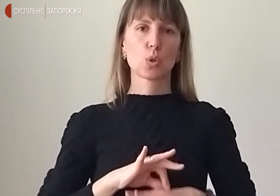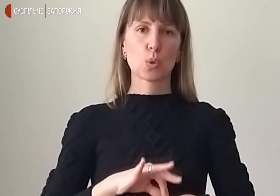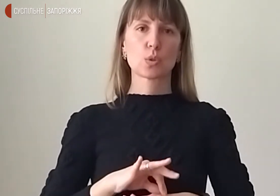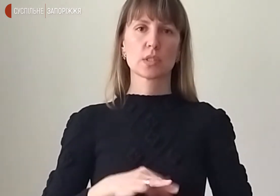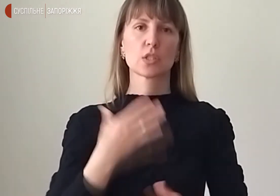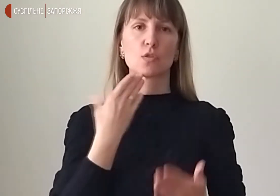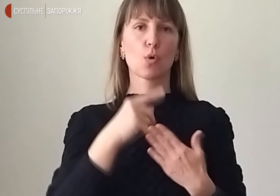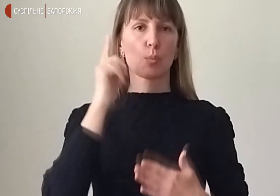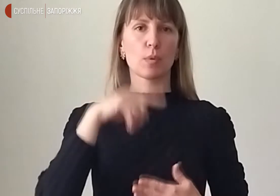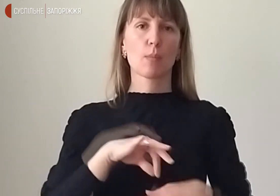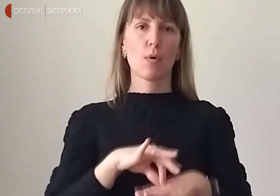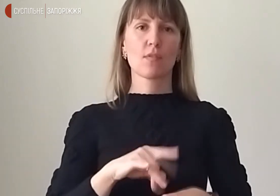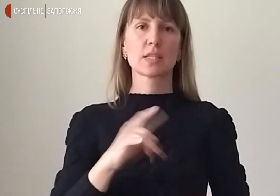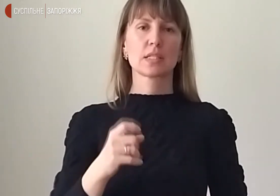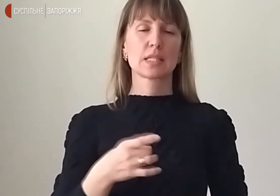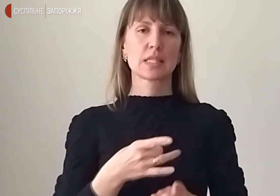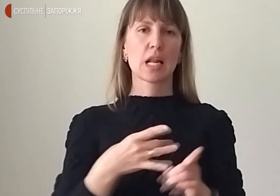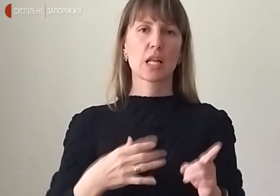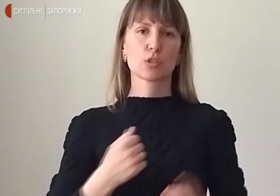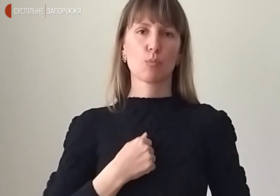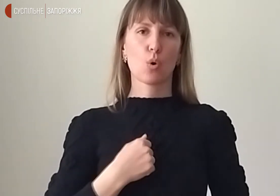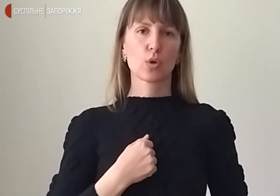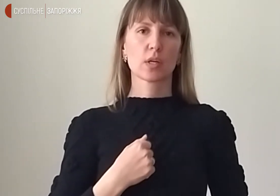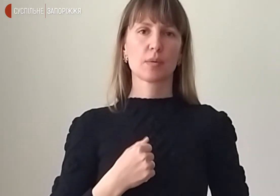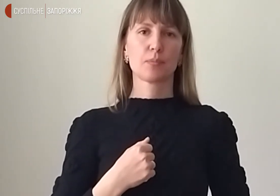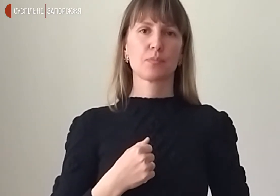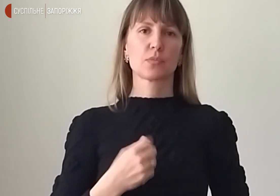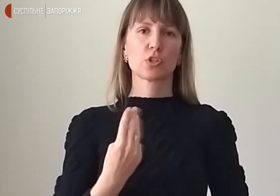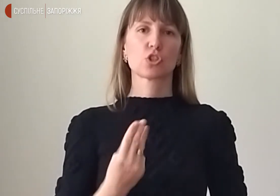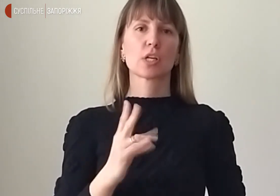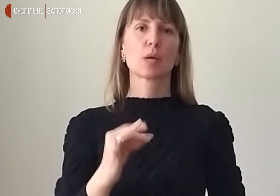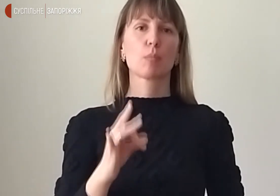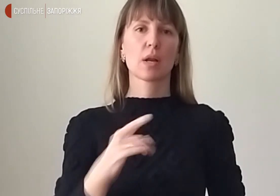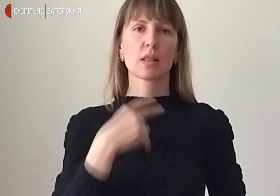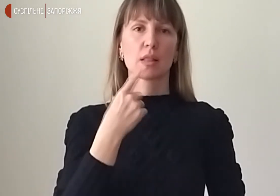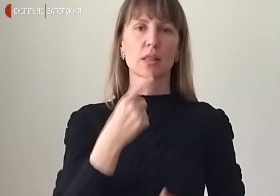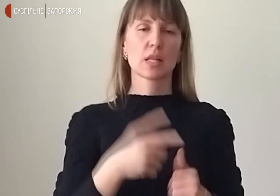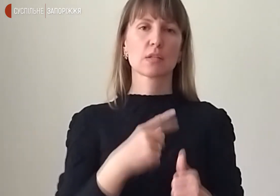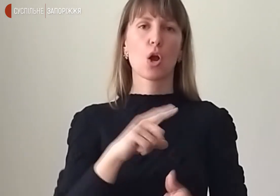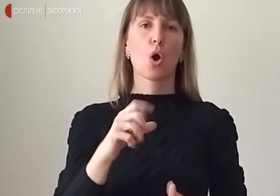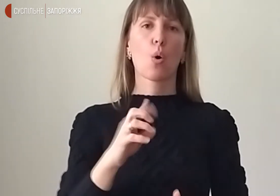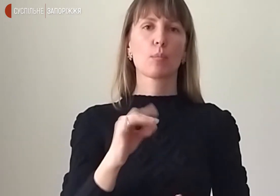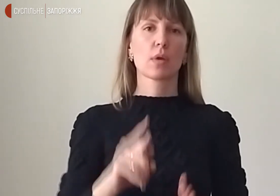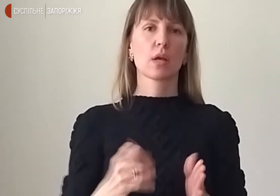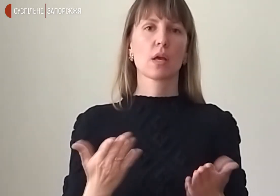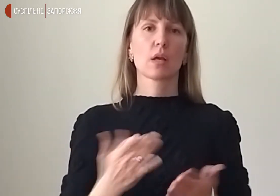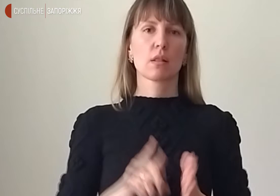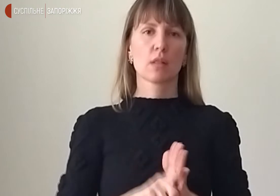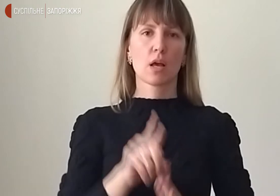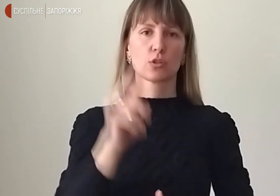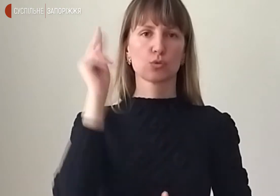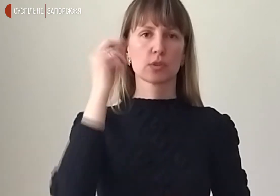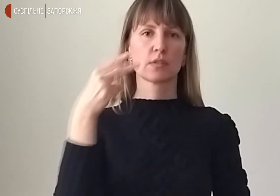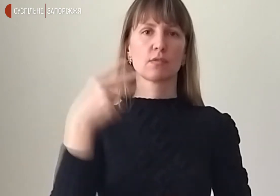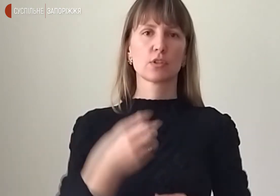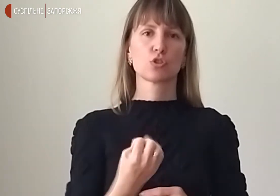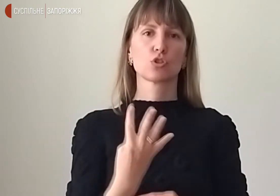Свої вміння погодитися зі стрілецькою зброєю «Шкипер» називає хобі, яким захопився з 2014 року. Каже, навички